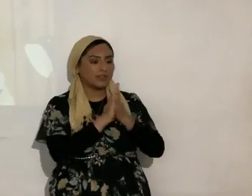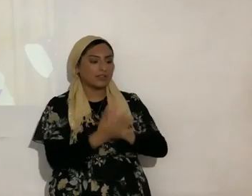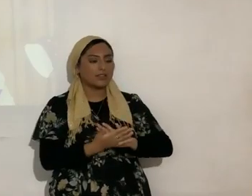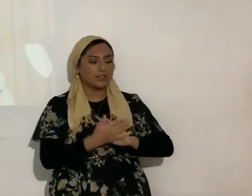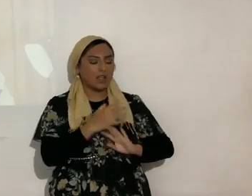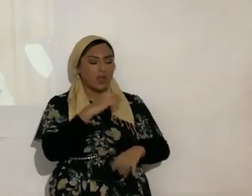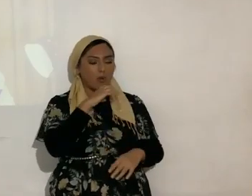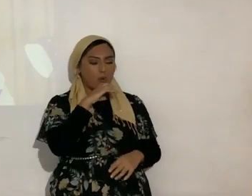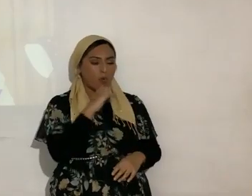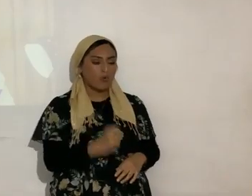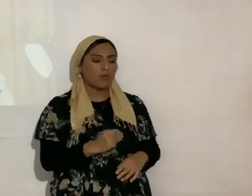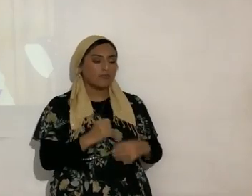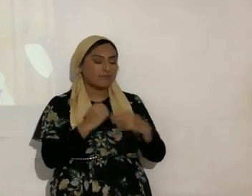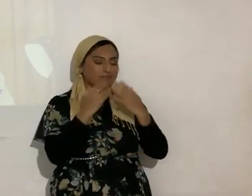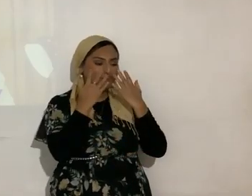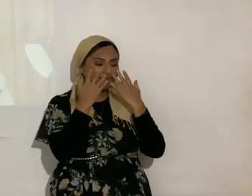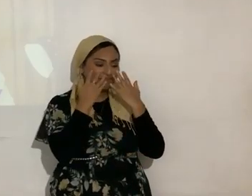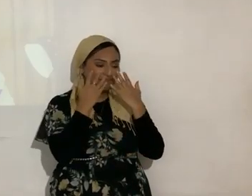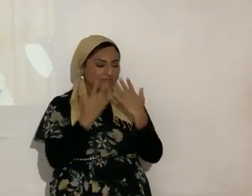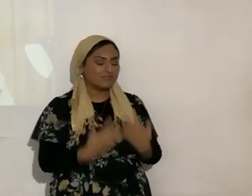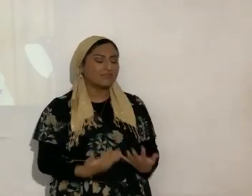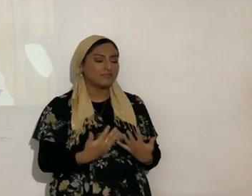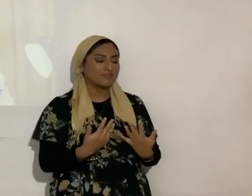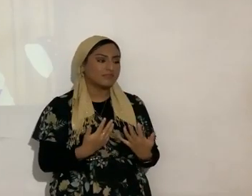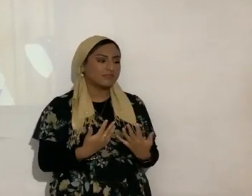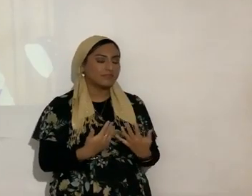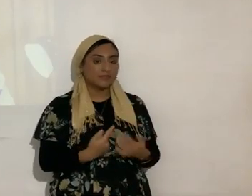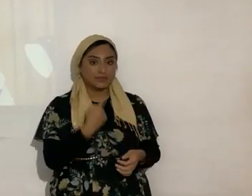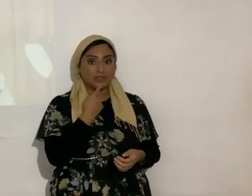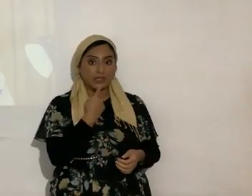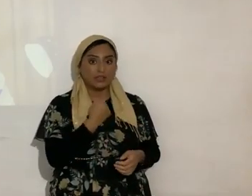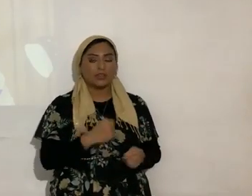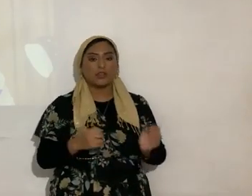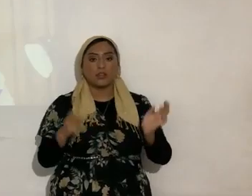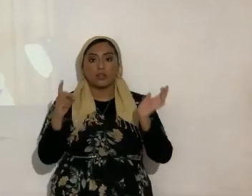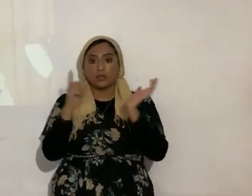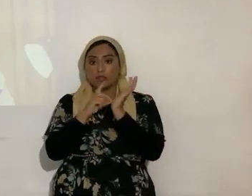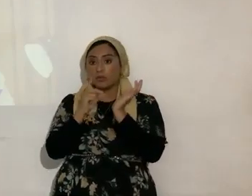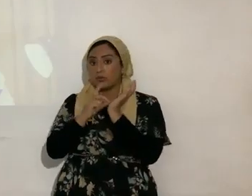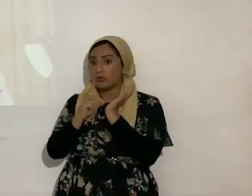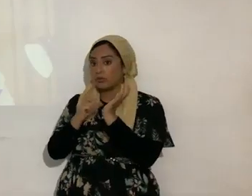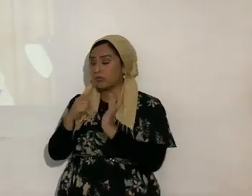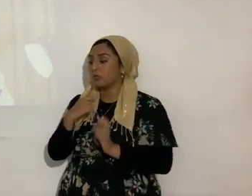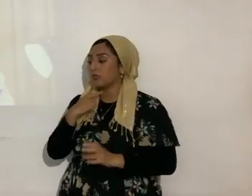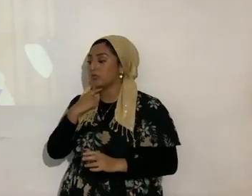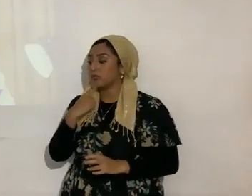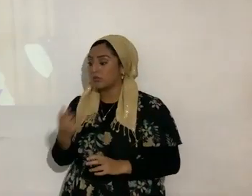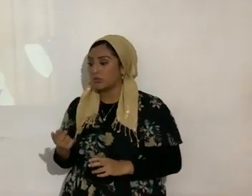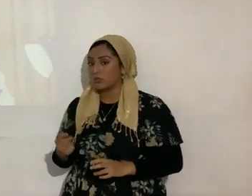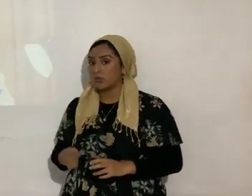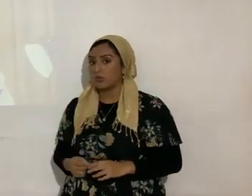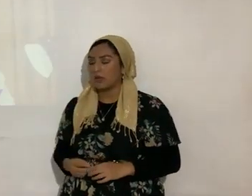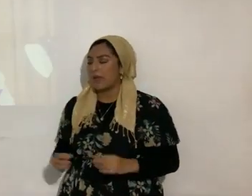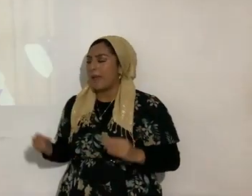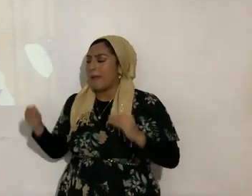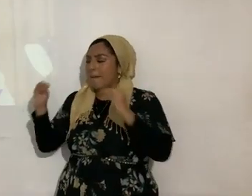doctor? ¿qué triste es llegar a viejo? y el doctor sabiamente le contestó más triste es